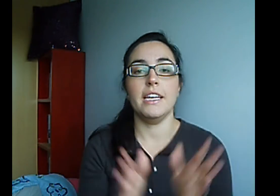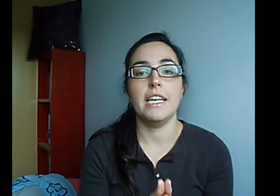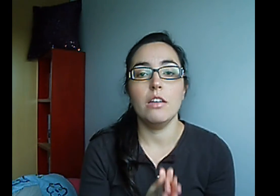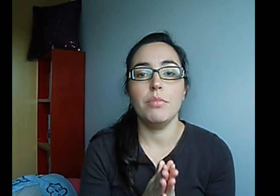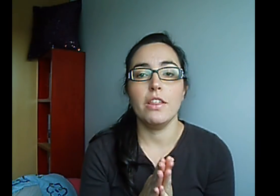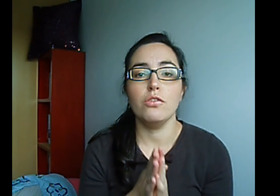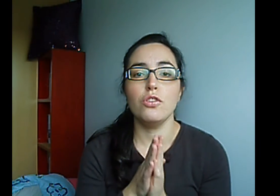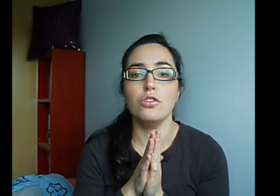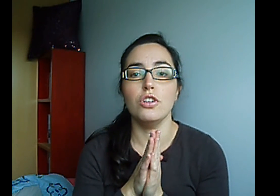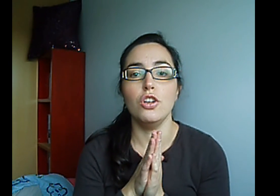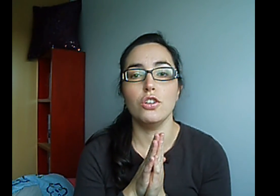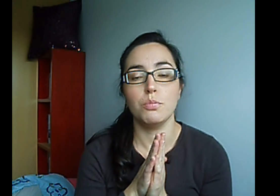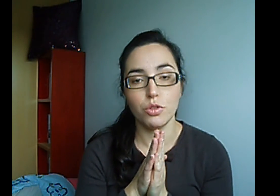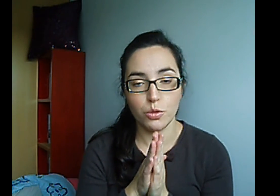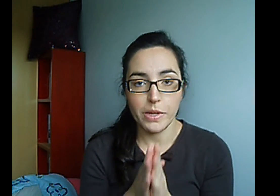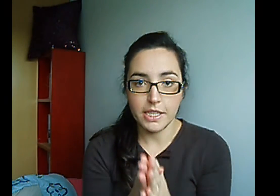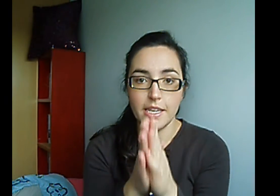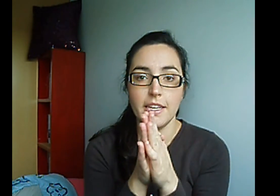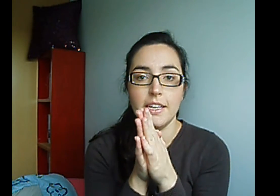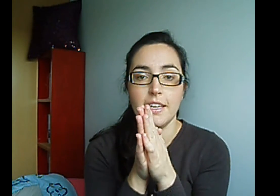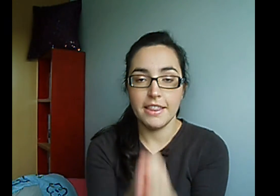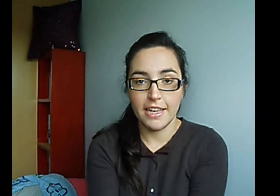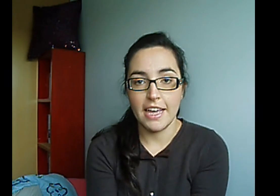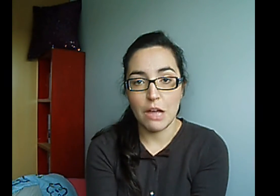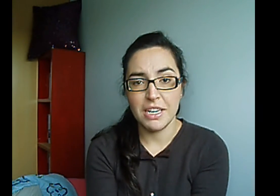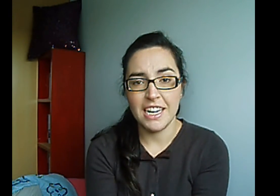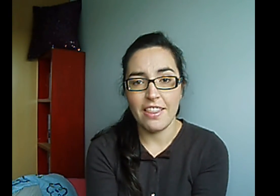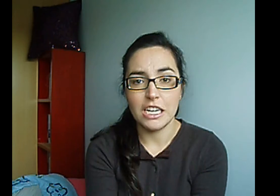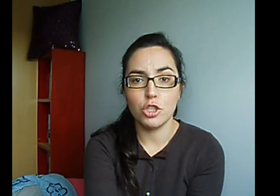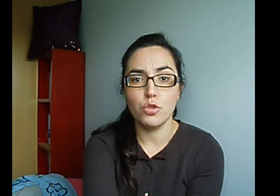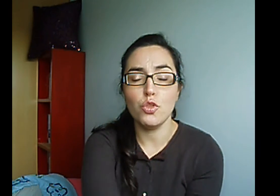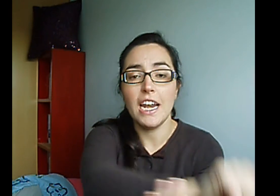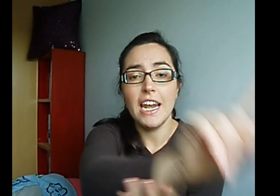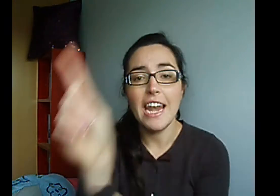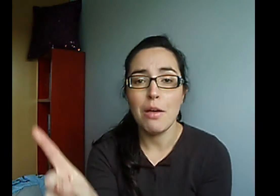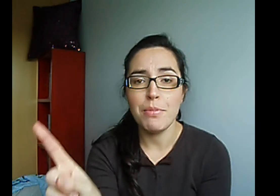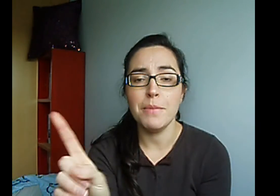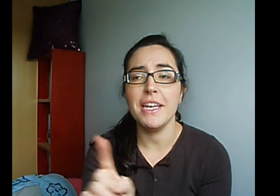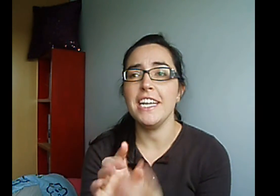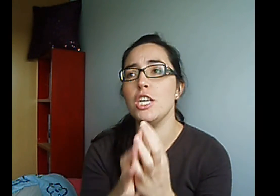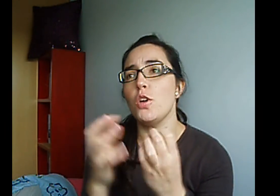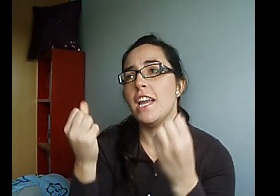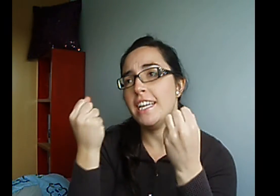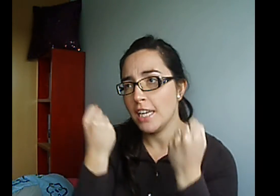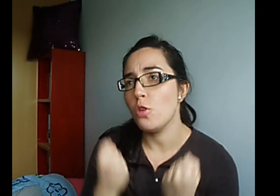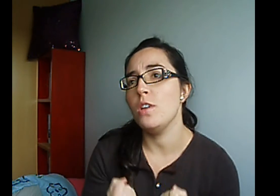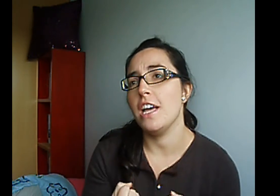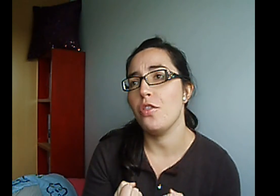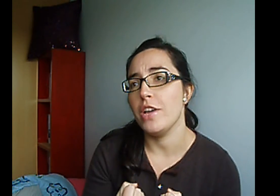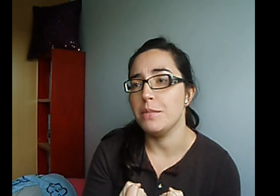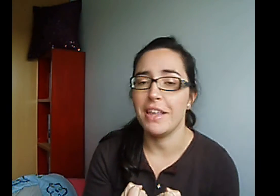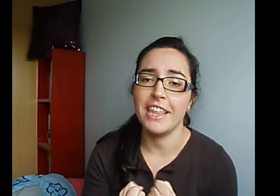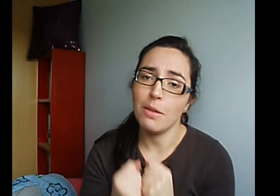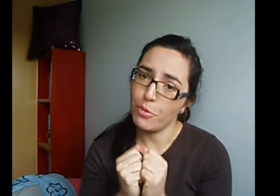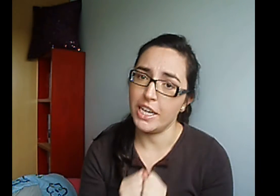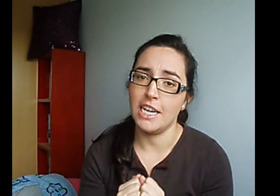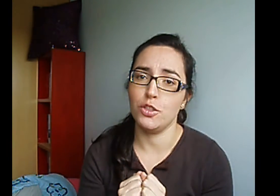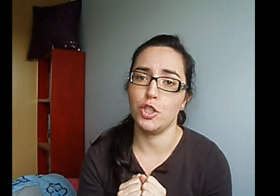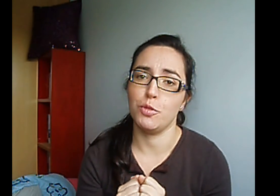Empezando con los booktubers De América del Sur La primera y con la que tengo Un lazo especial Porque las dos somos